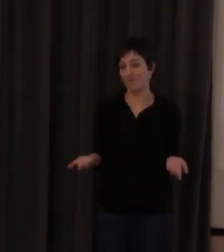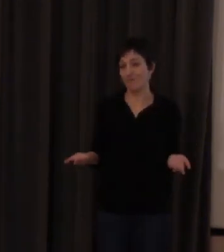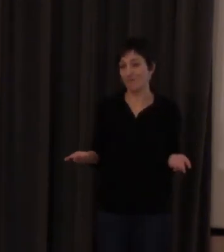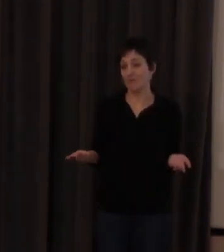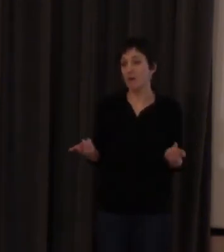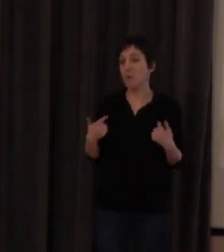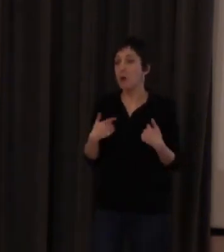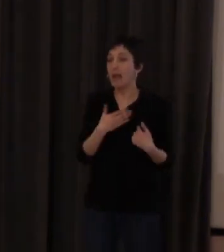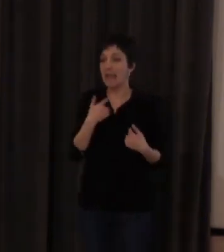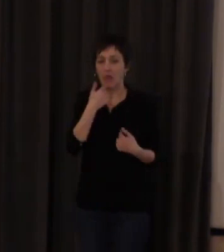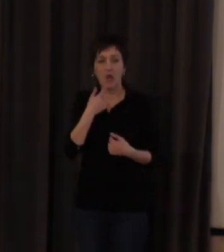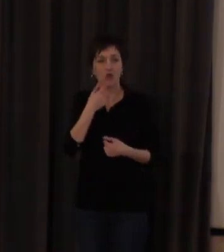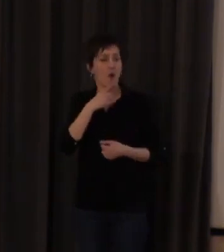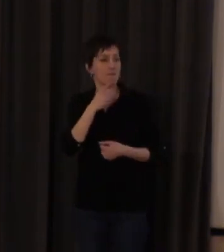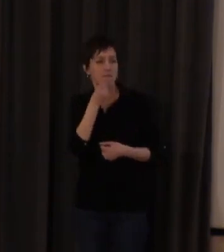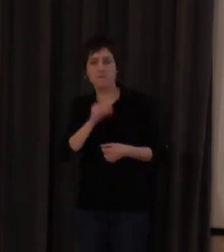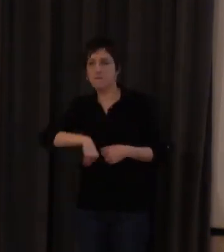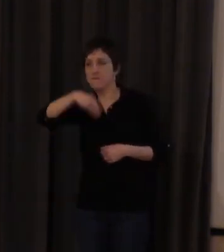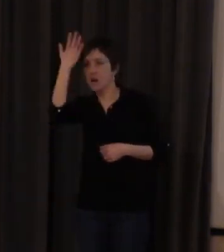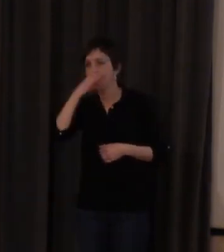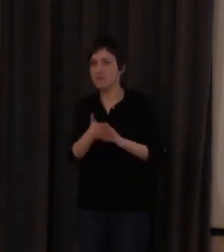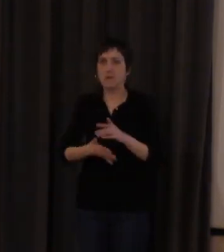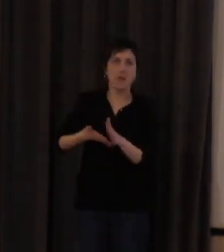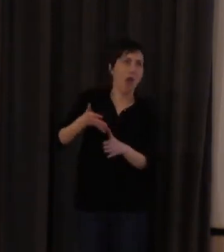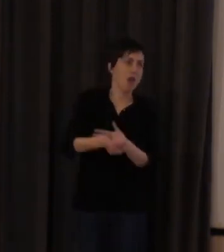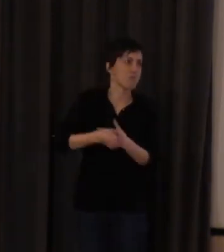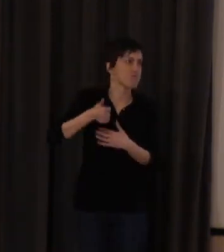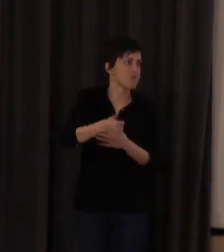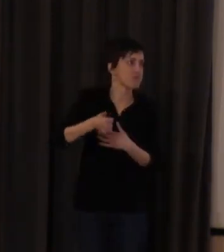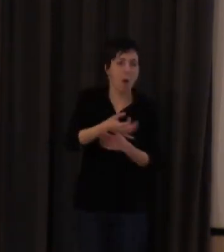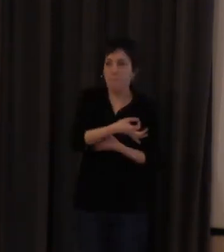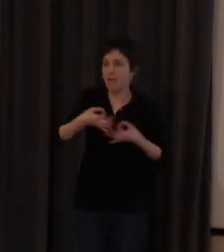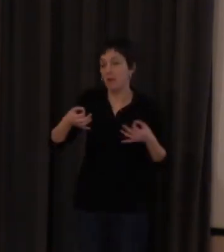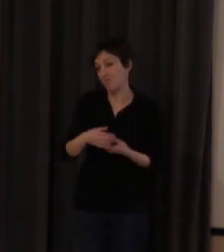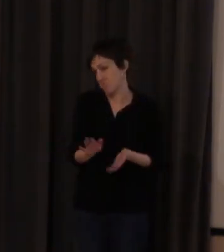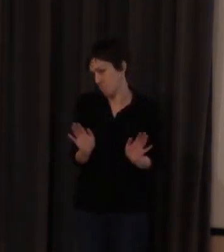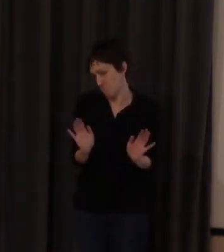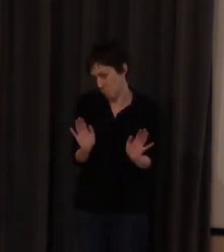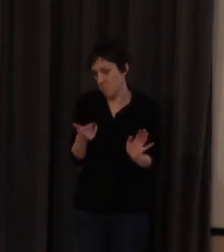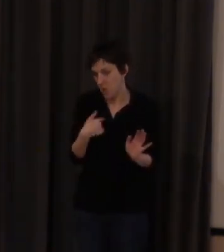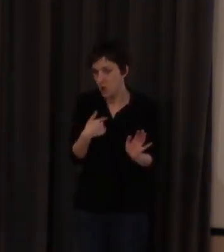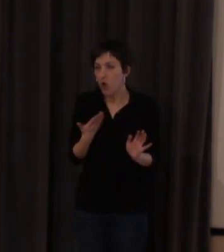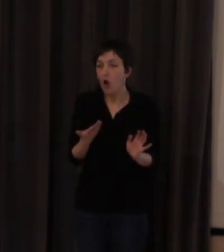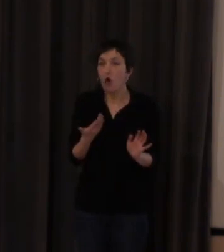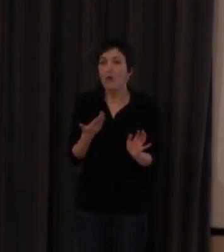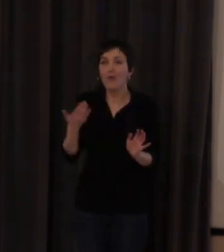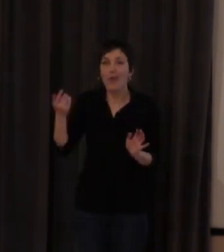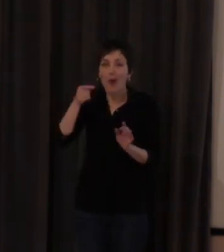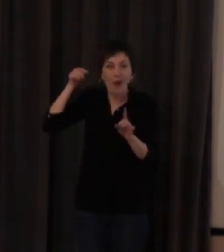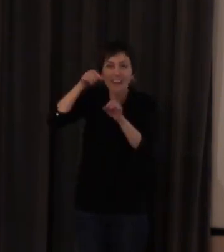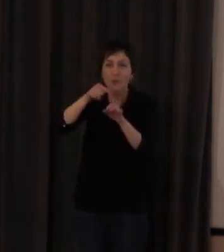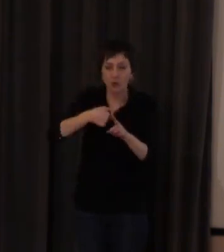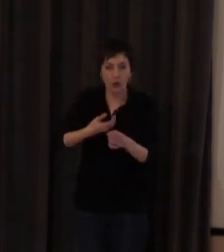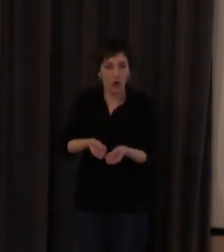yo sea un signante excepcional vale yo mi intención lo que yo tengo claro es que yo lo que tengo que llegar es a